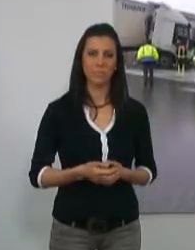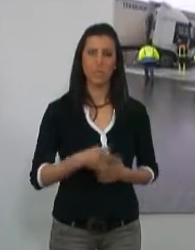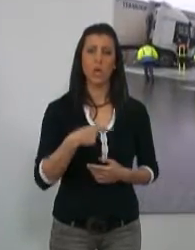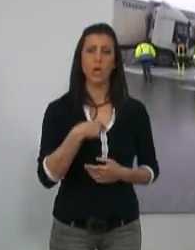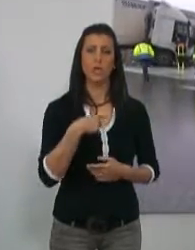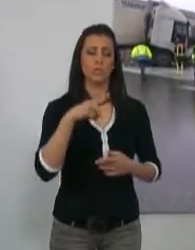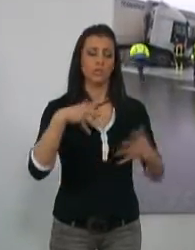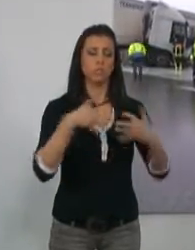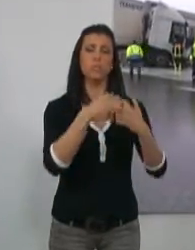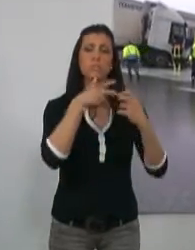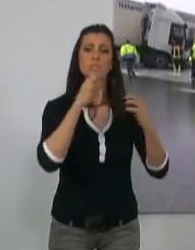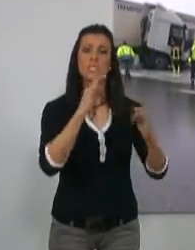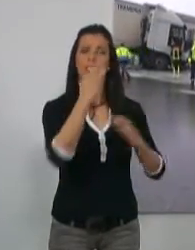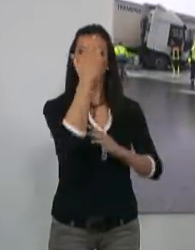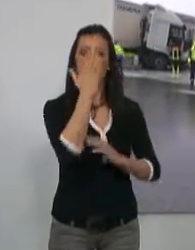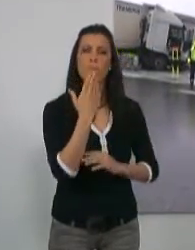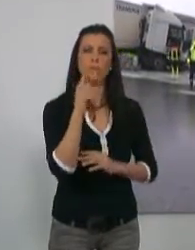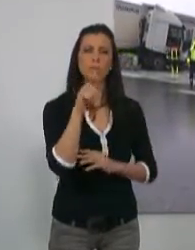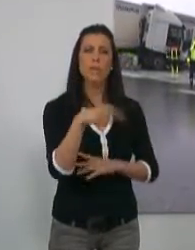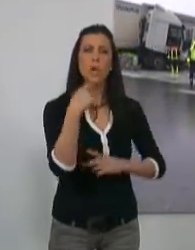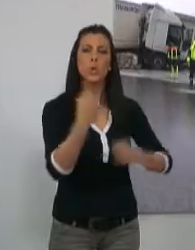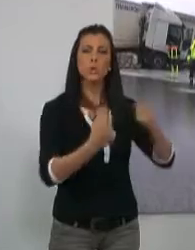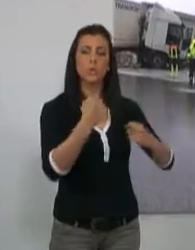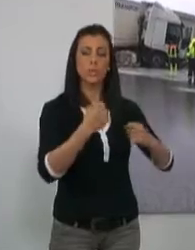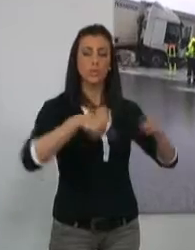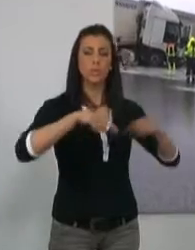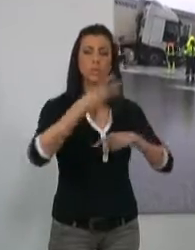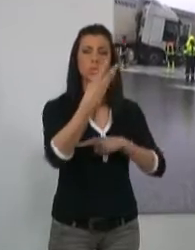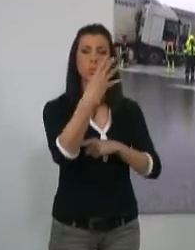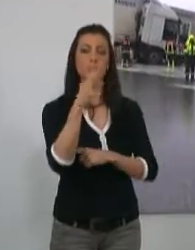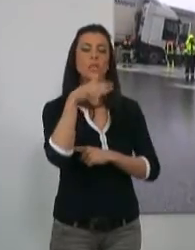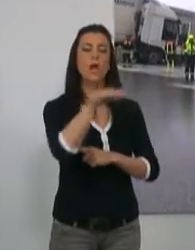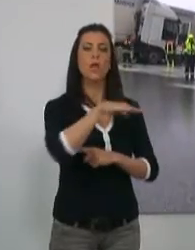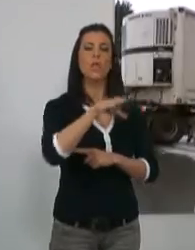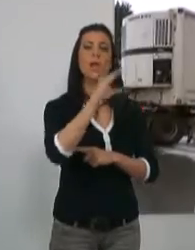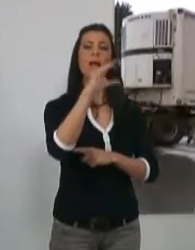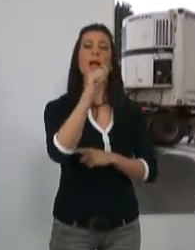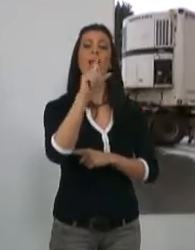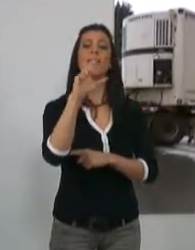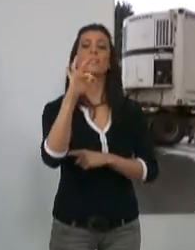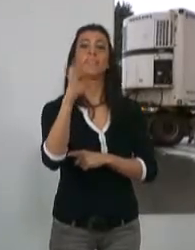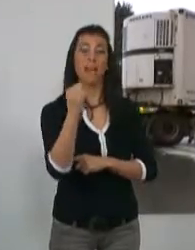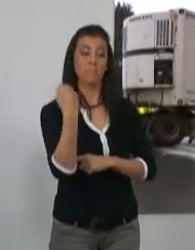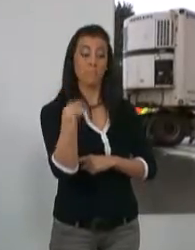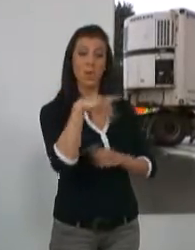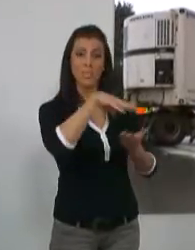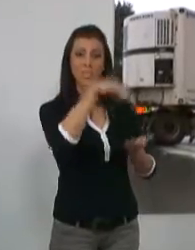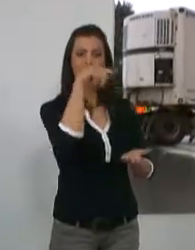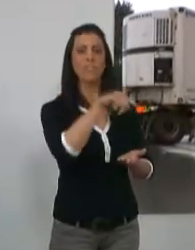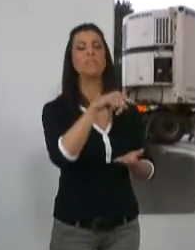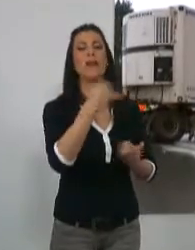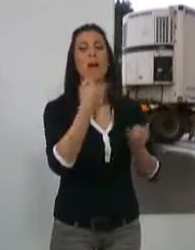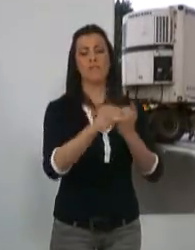La colisión entre un camión y un turismo en la carretera 340, en la Caleta, en la villa de Salobreña,